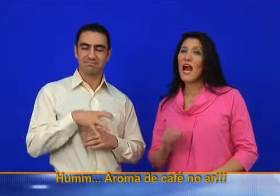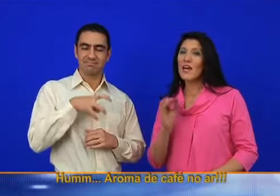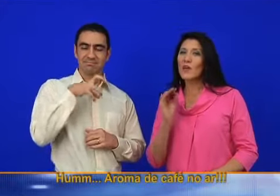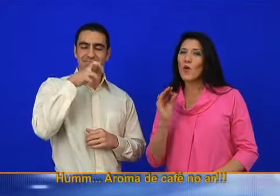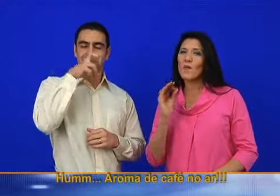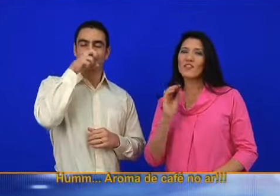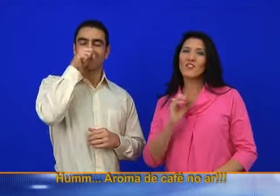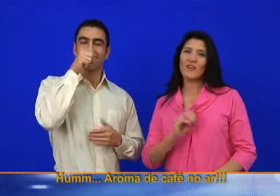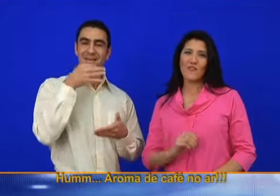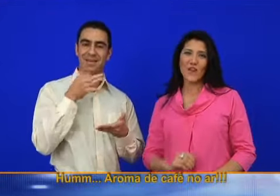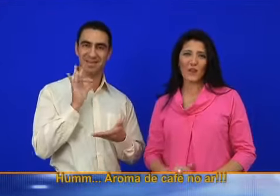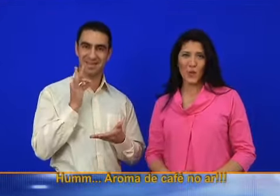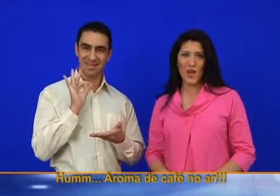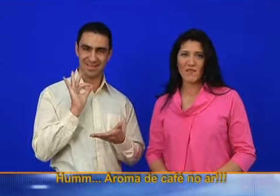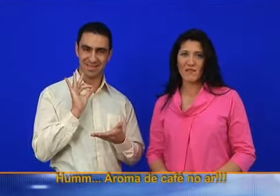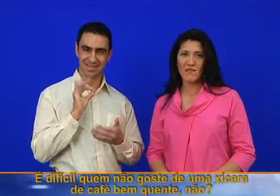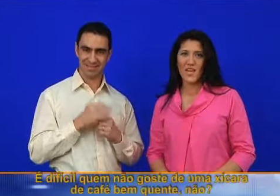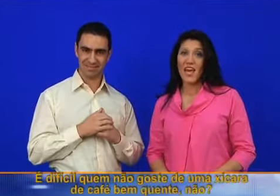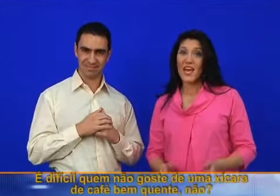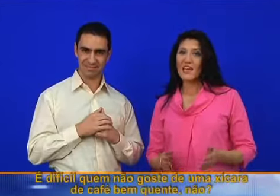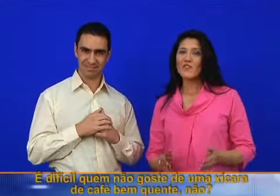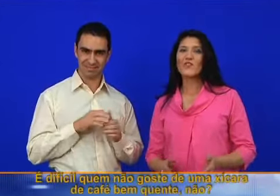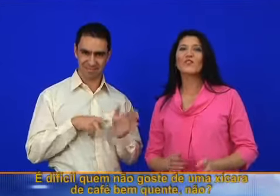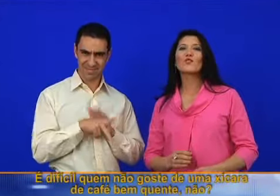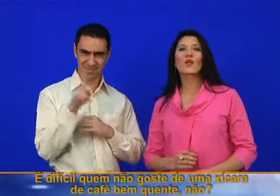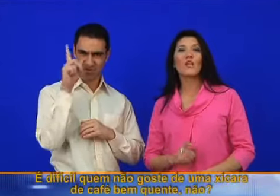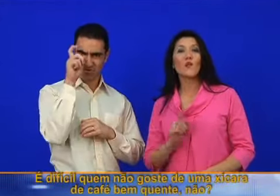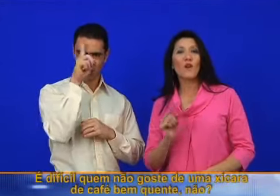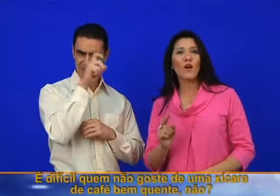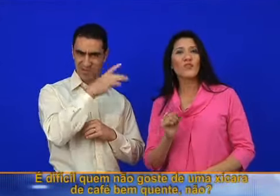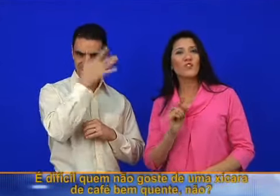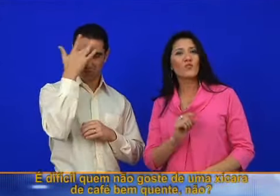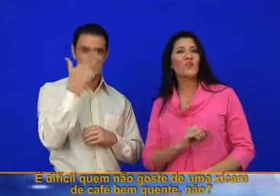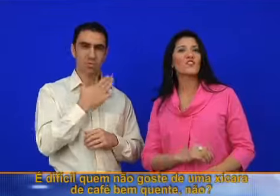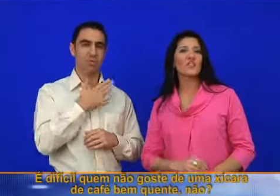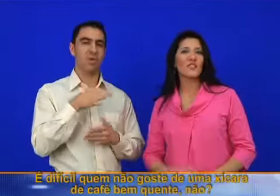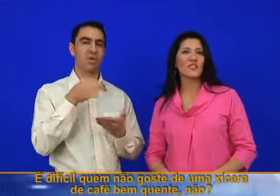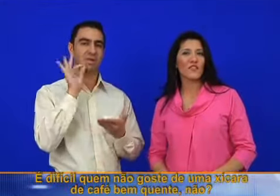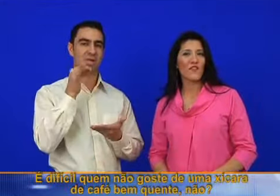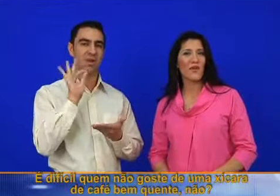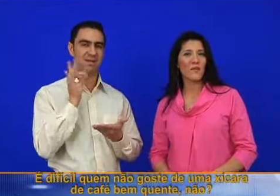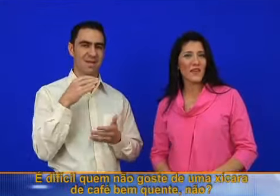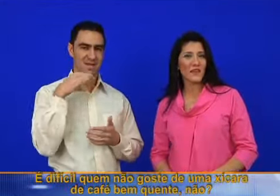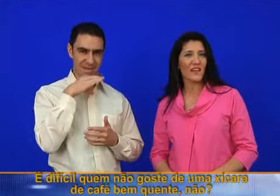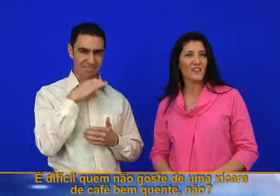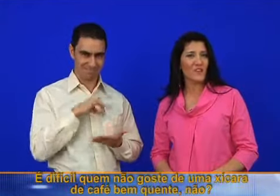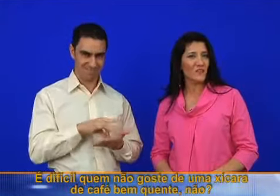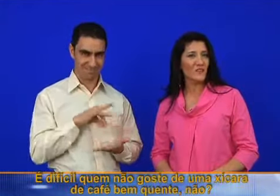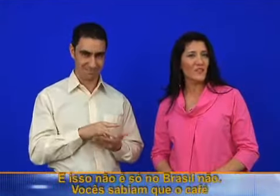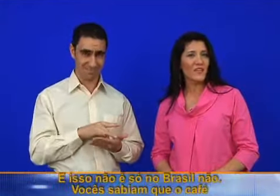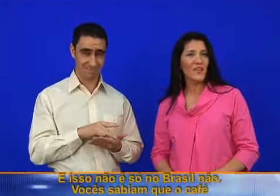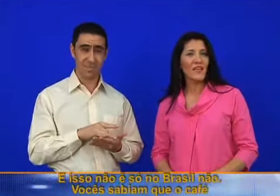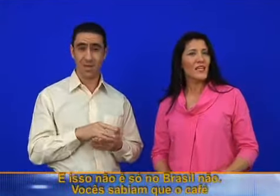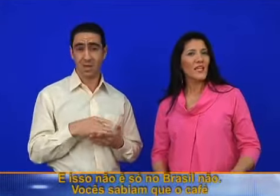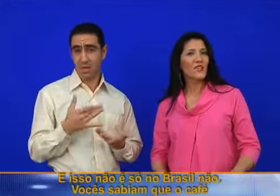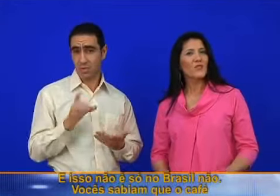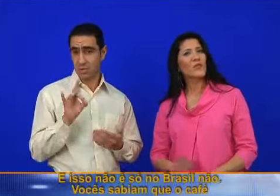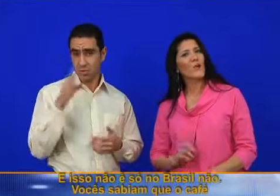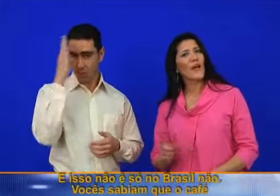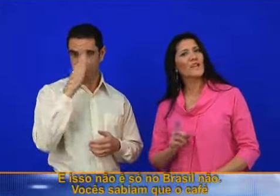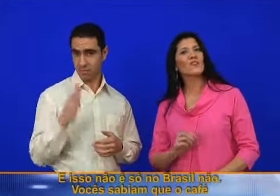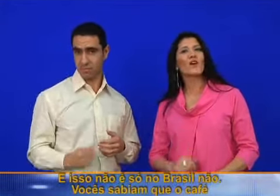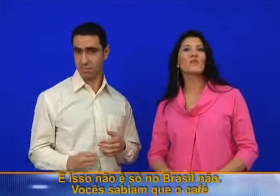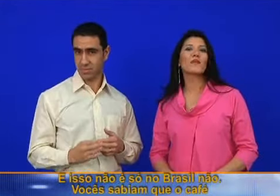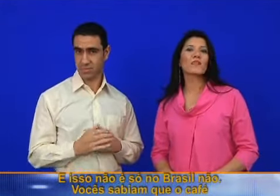Hum, aroma de café no ar. É difícil quem não goste de uma xícara de café bem quente, não? E